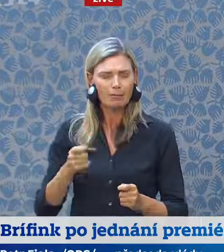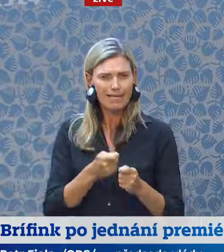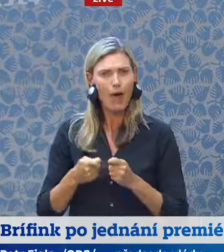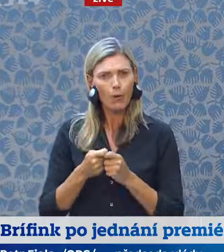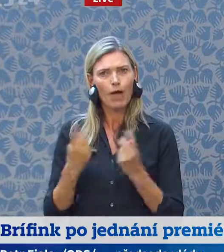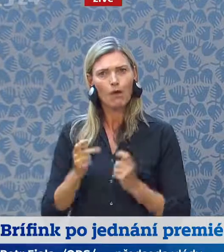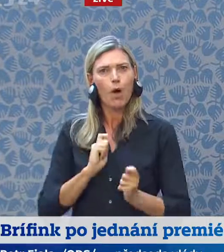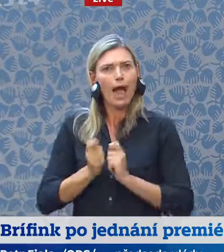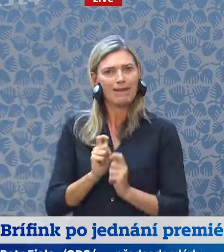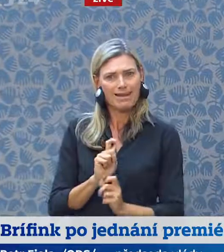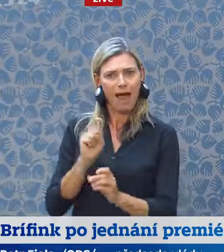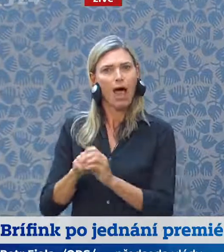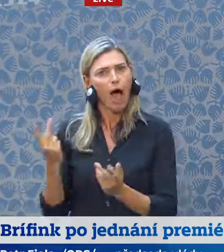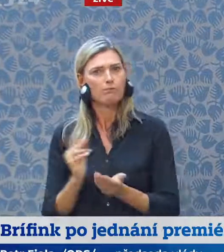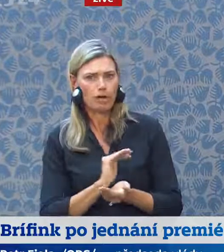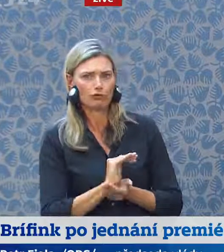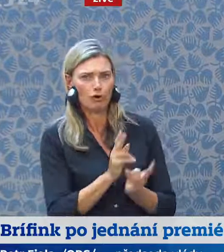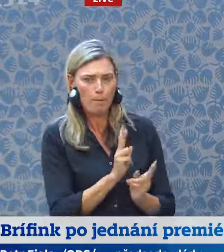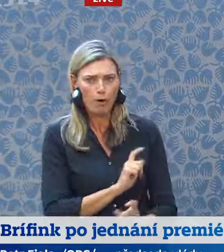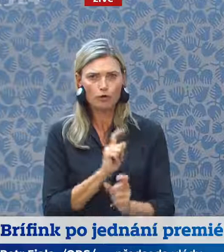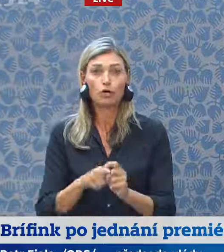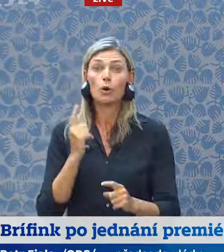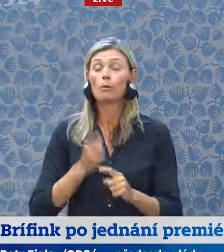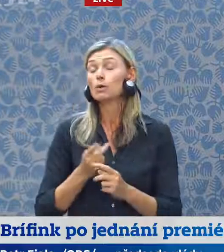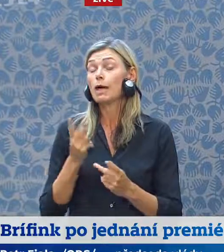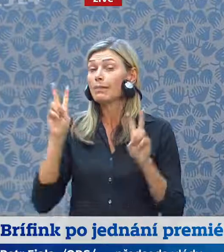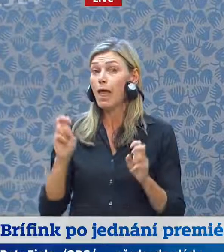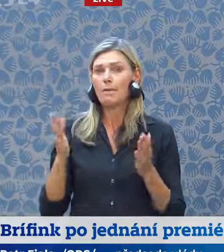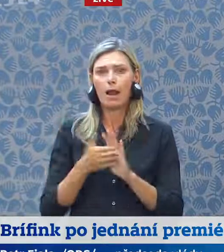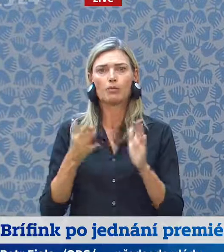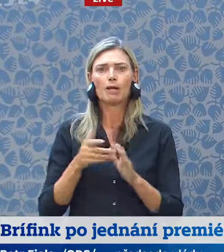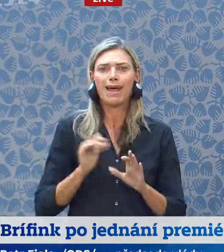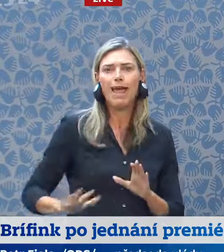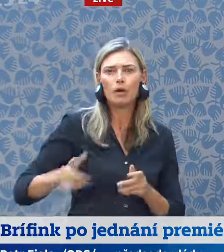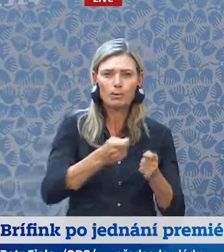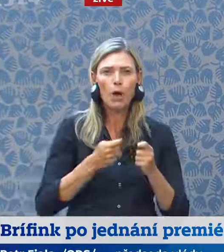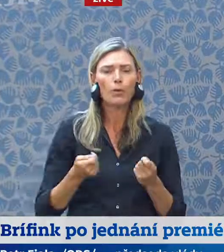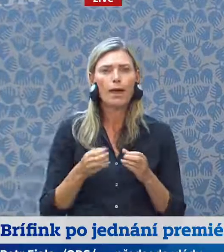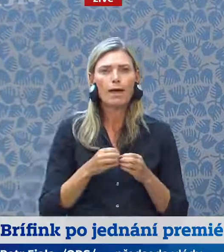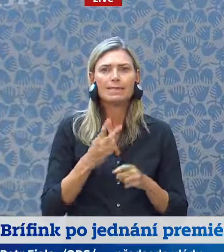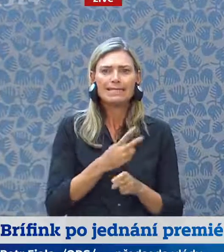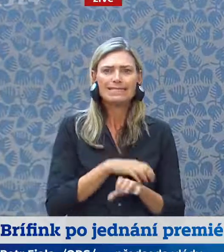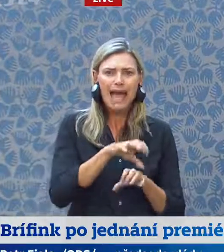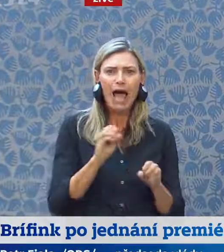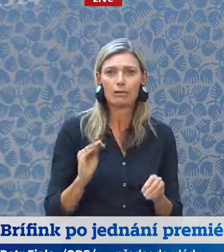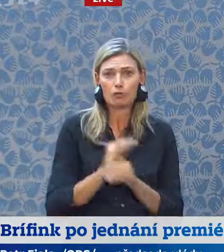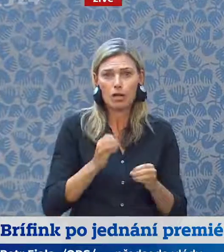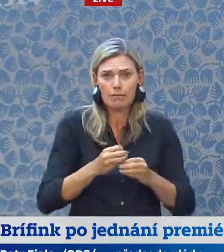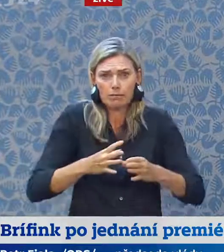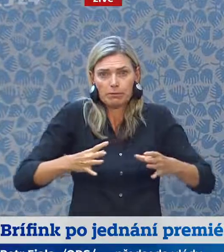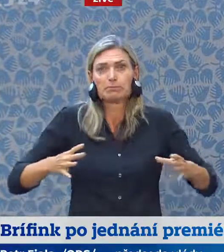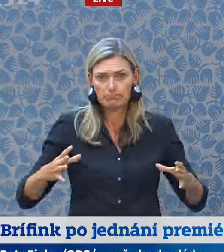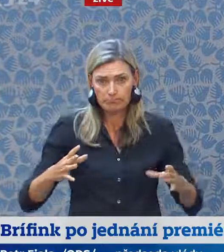souvisejí s rozšiřováním Evropské unie, například o tom, jak posunout ku předu otázku zemi